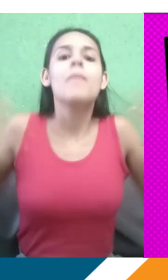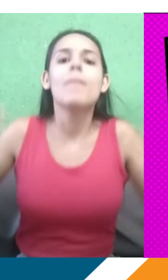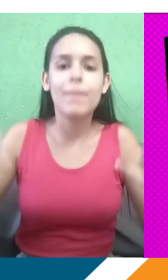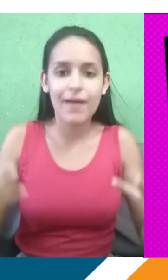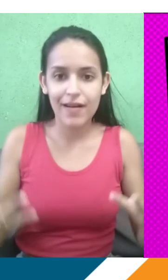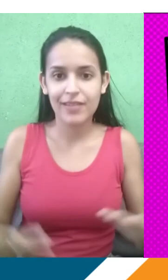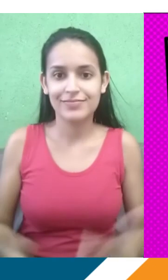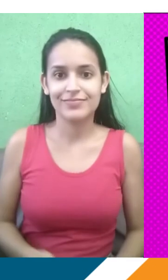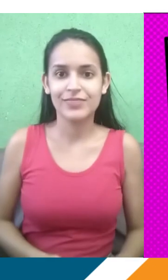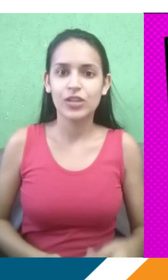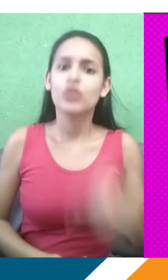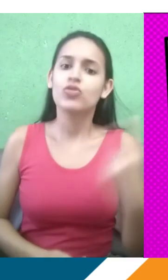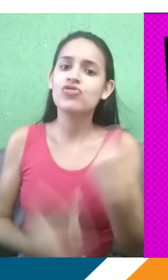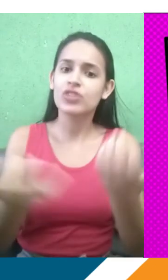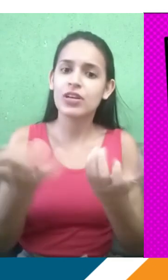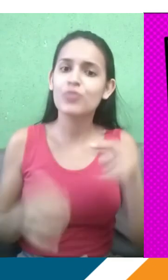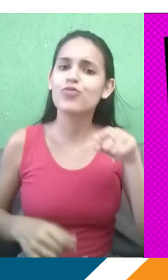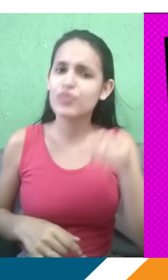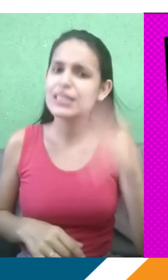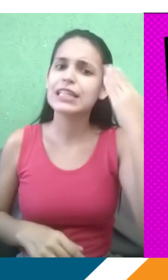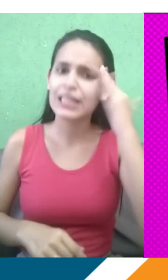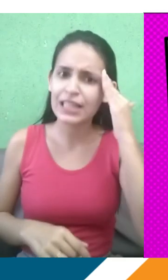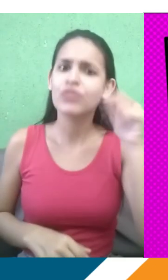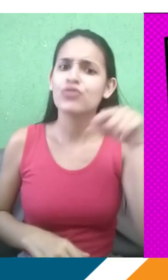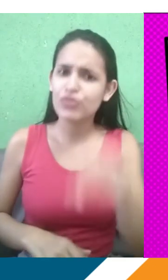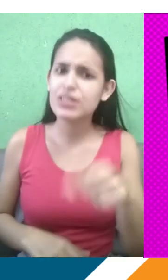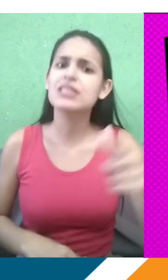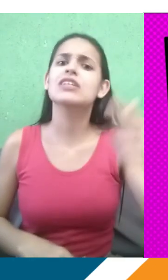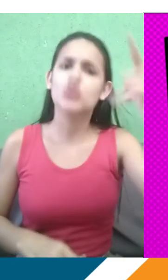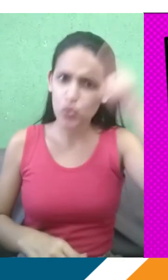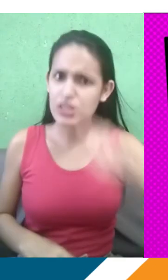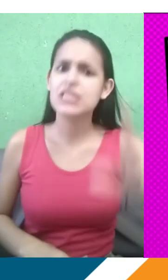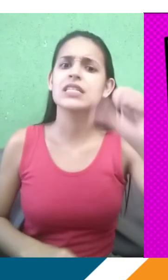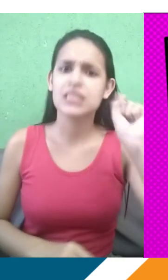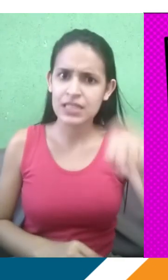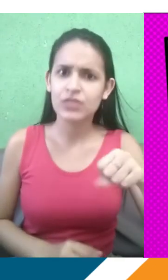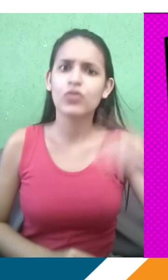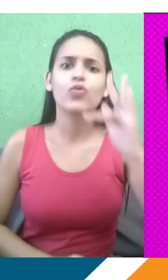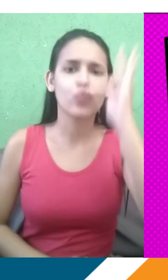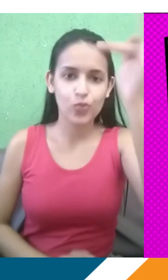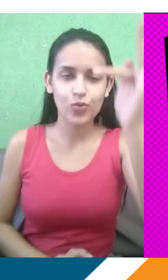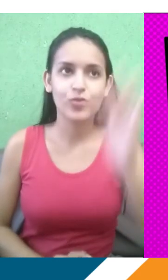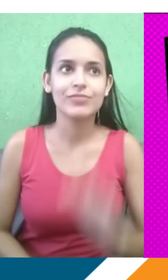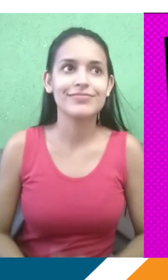e de que é possível alcançar o que vocês estão ao meio, chorem um pouquinho, mas é de uma emoção positiva estar com o vídeo motivacional no pessoal de espanhol.